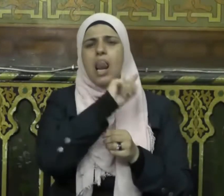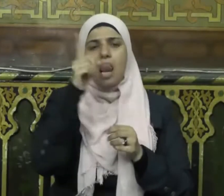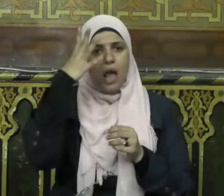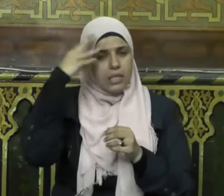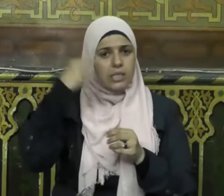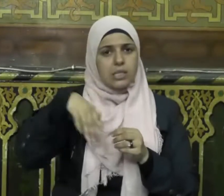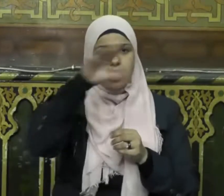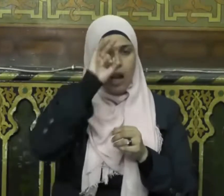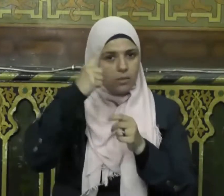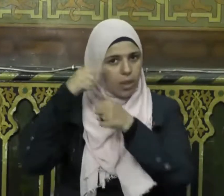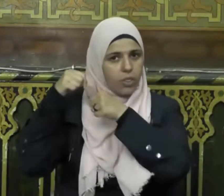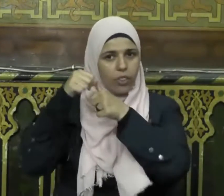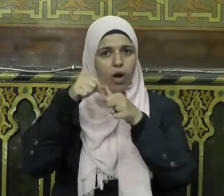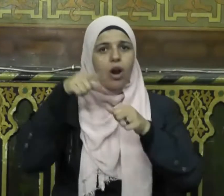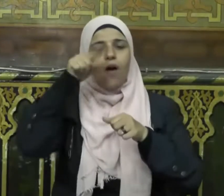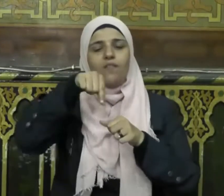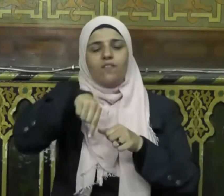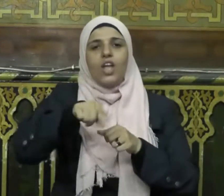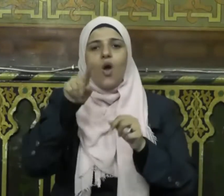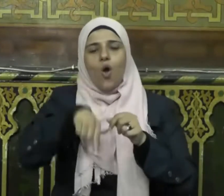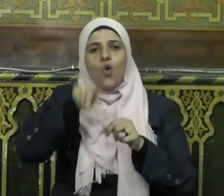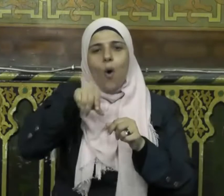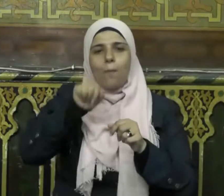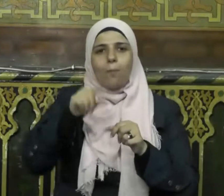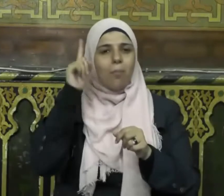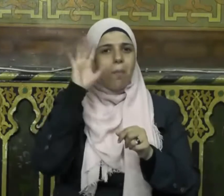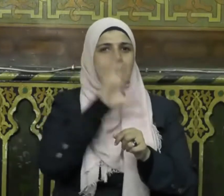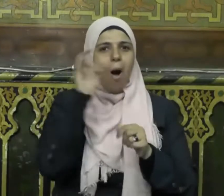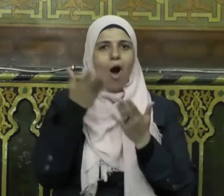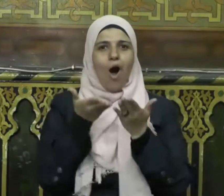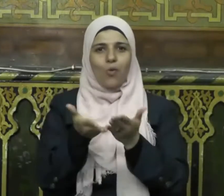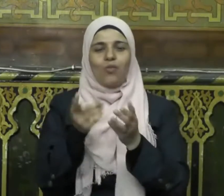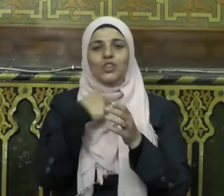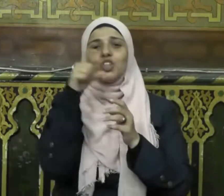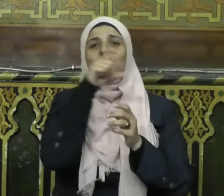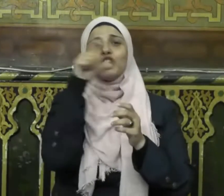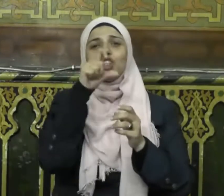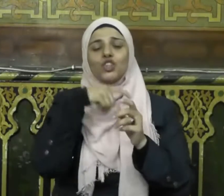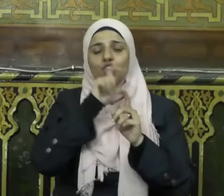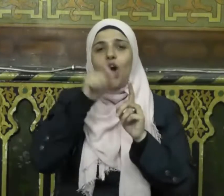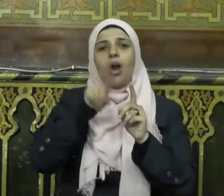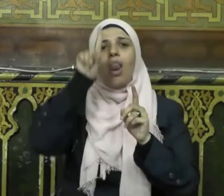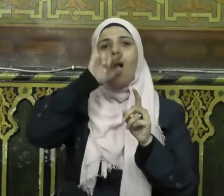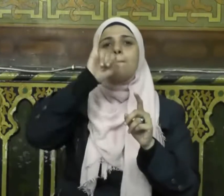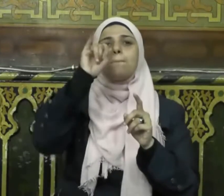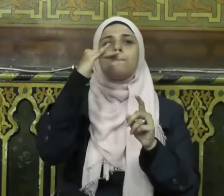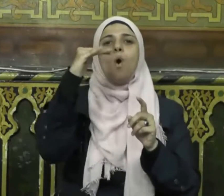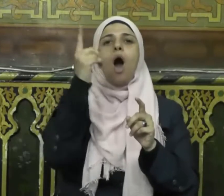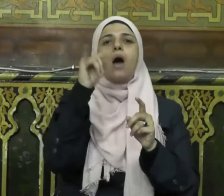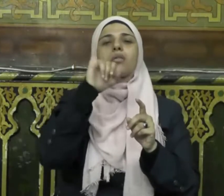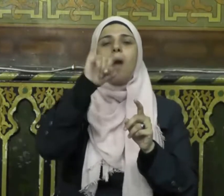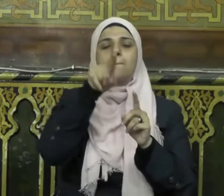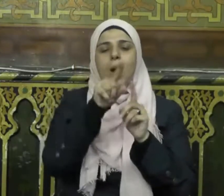نذكر في هذه المناسبة العطرة بأن شهر الله المحرم أحد الأشهر الحرم